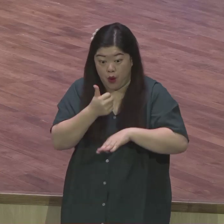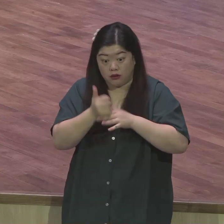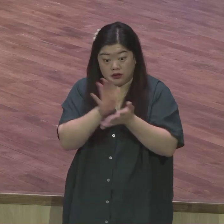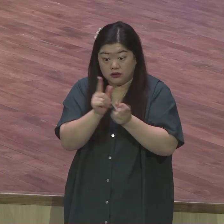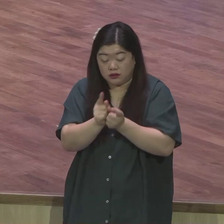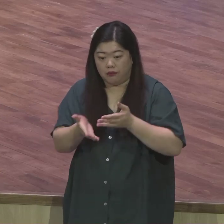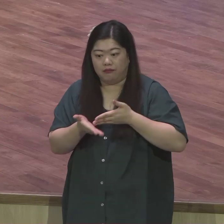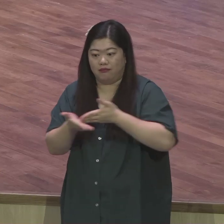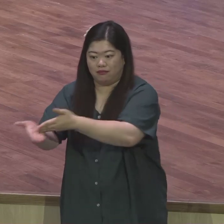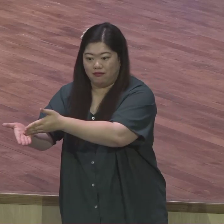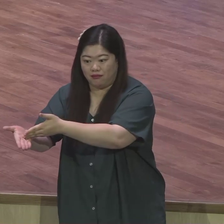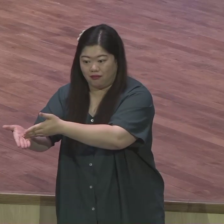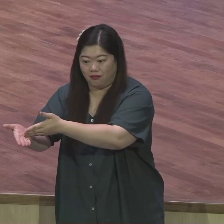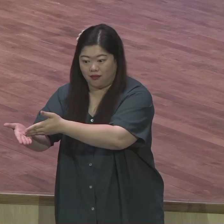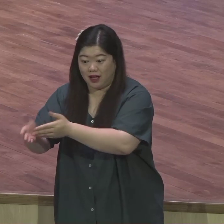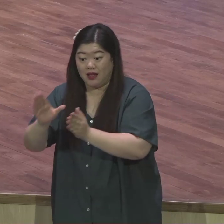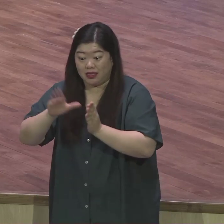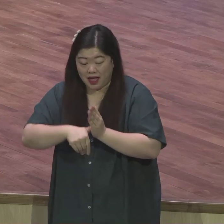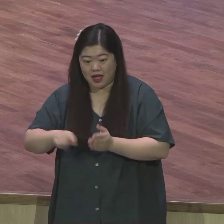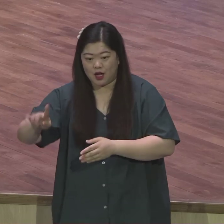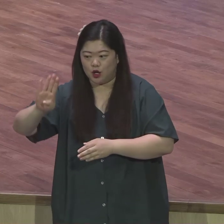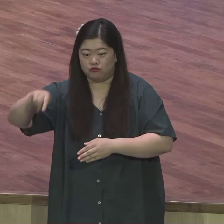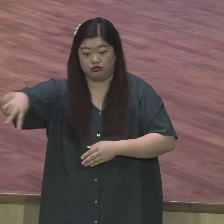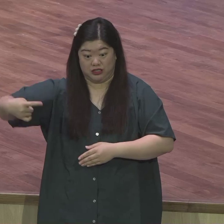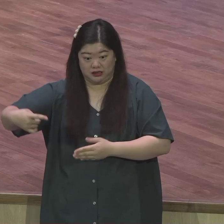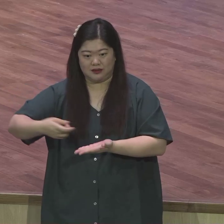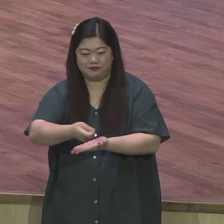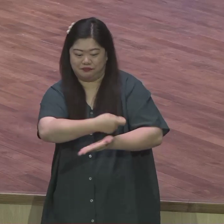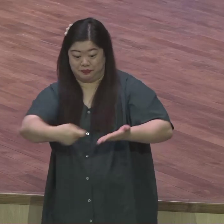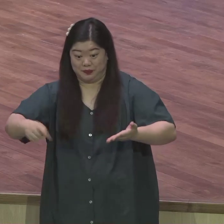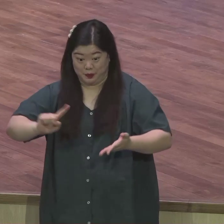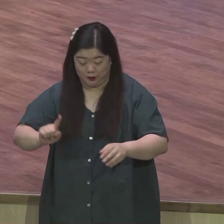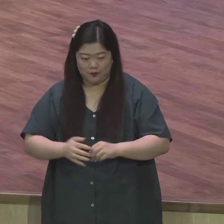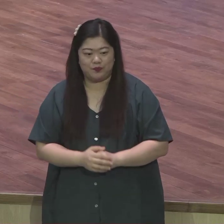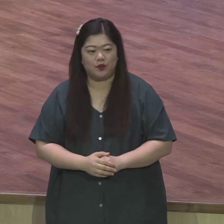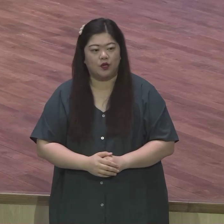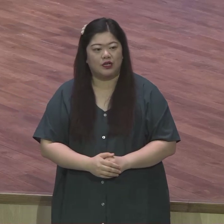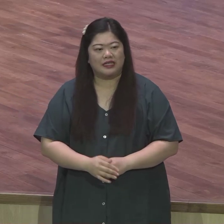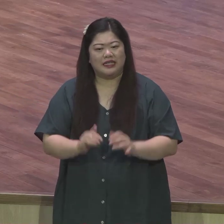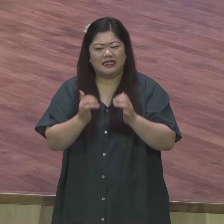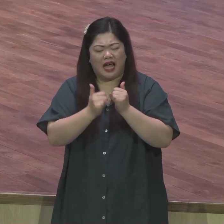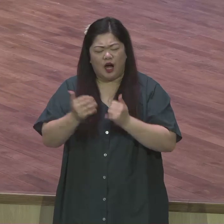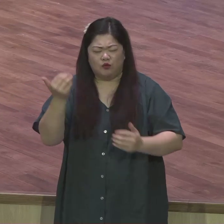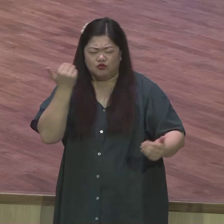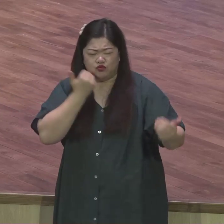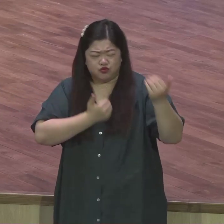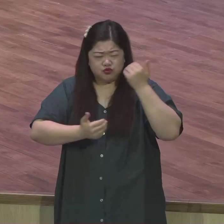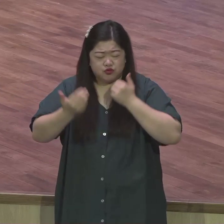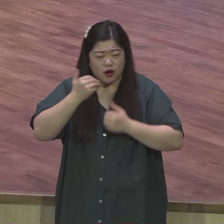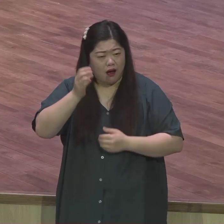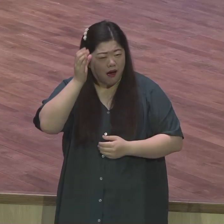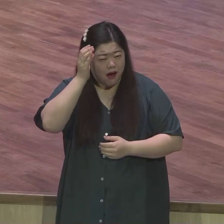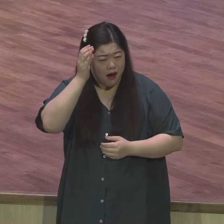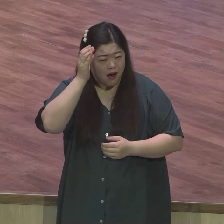적었습니다 뭐라고 썼냐 어떤 사람의 야망은 예술이요 어떤